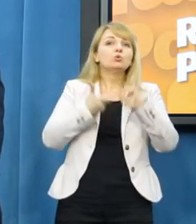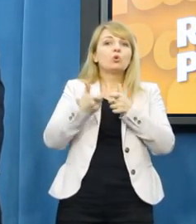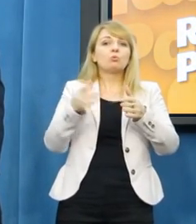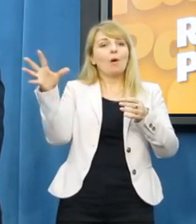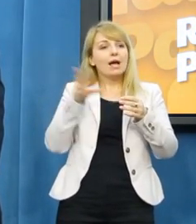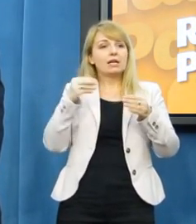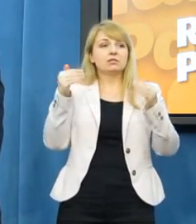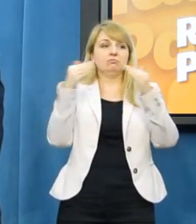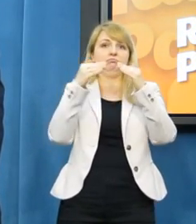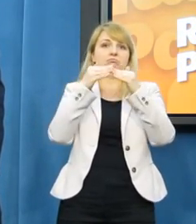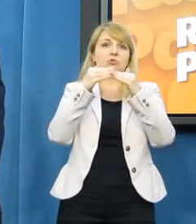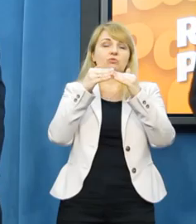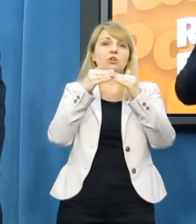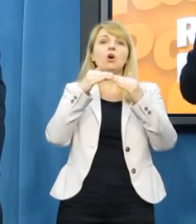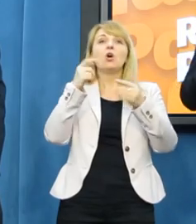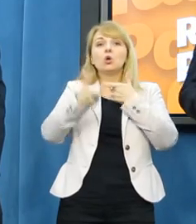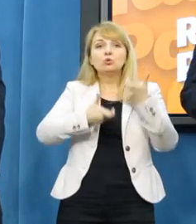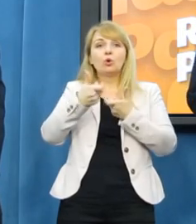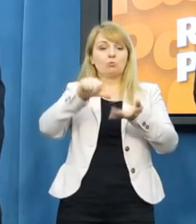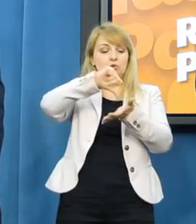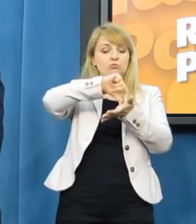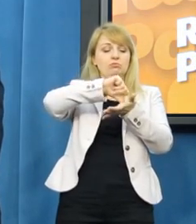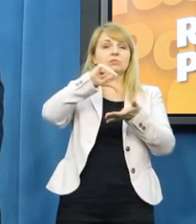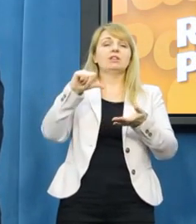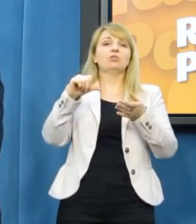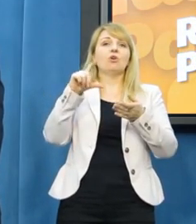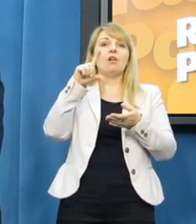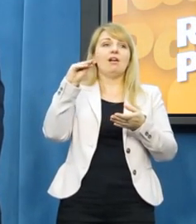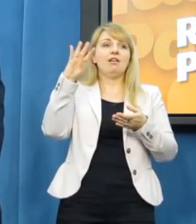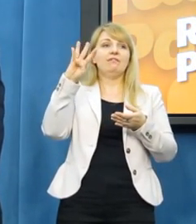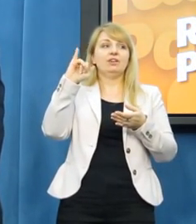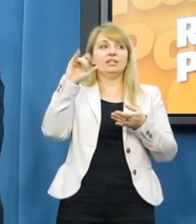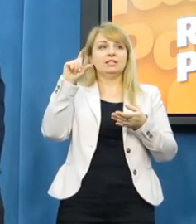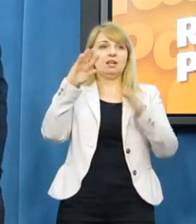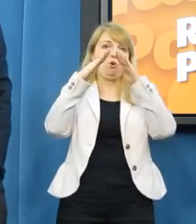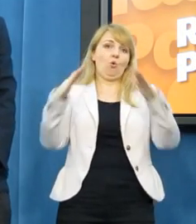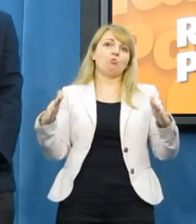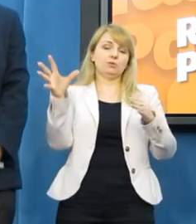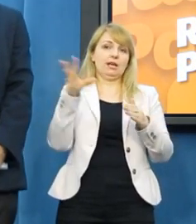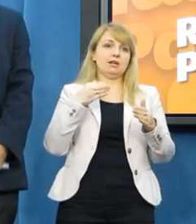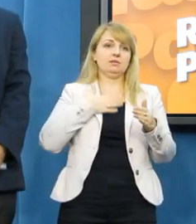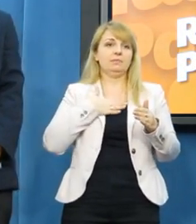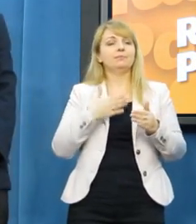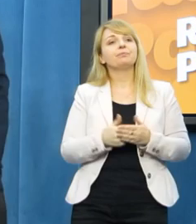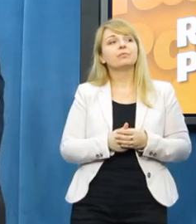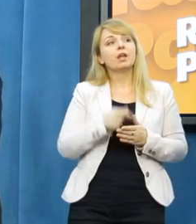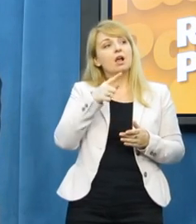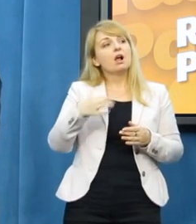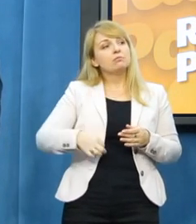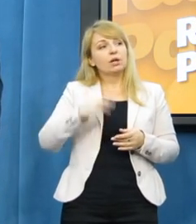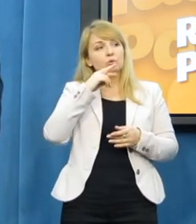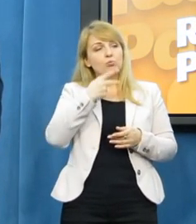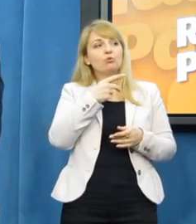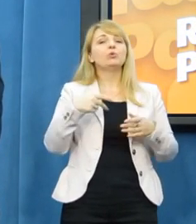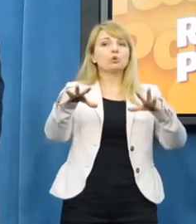obozie Centrum Lewicy i co prawdziwe to wygra. I wspomniał Pan Panie Przewodniczący, że